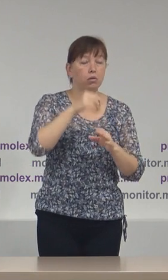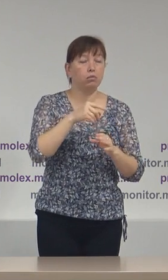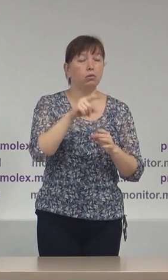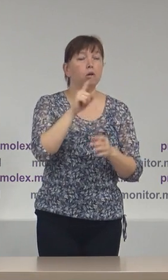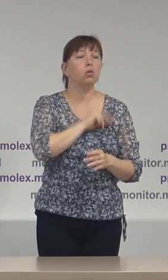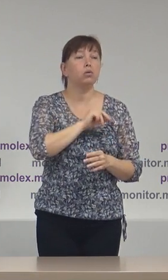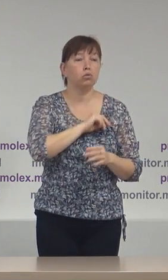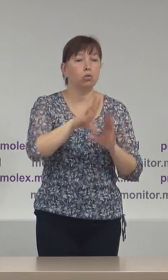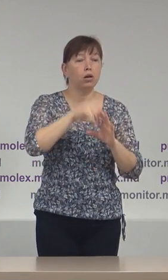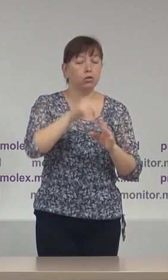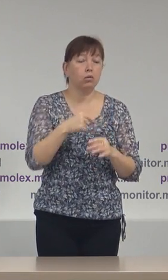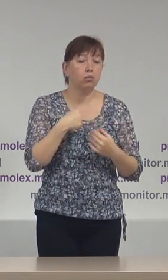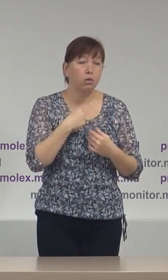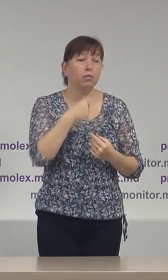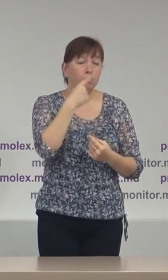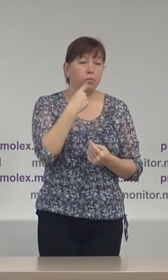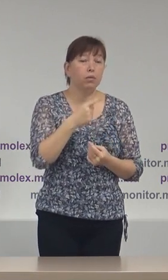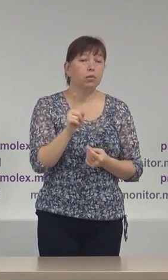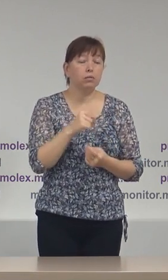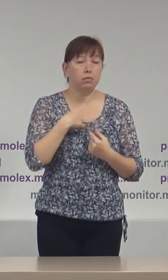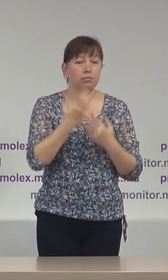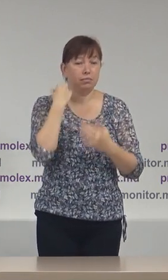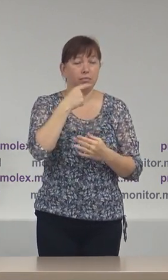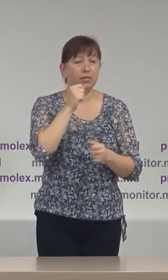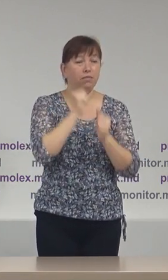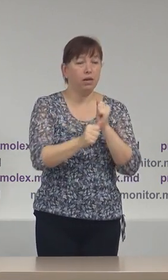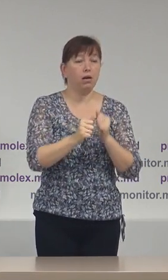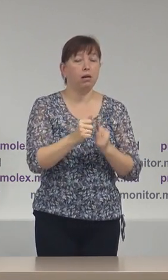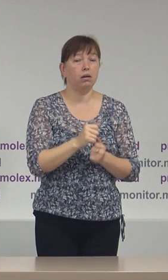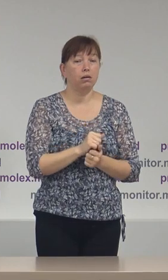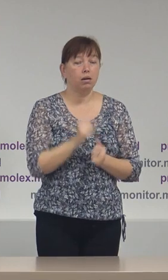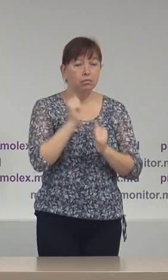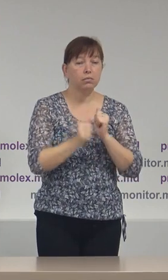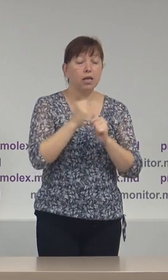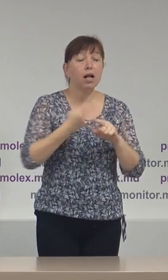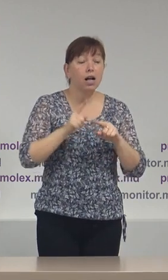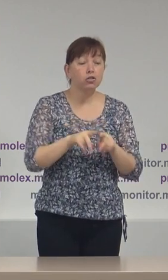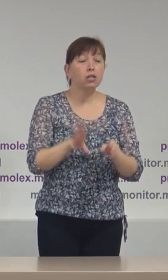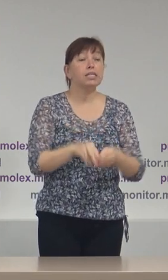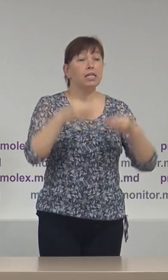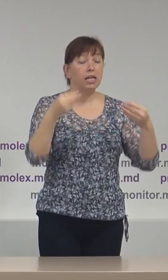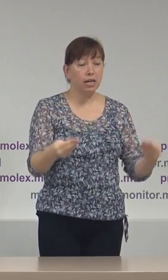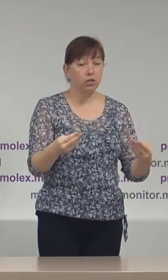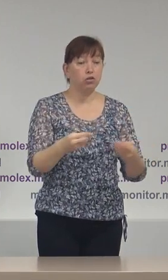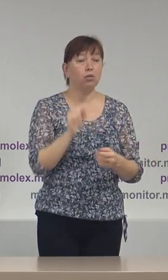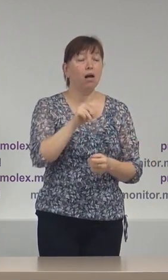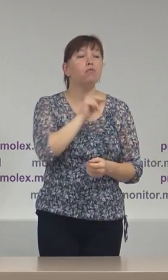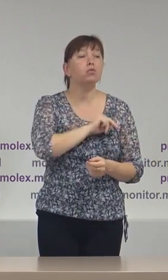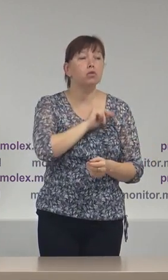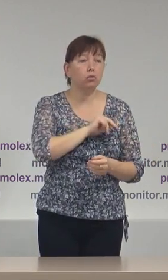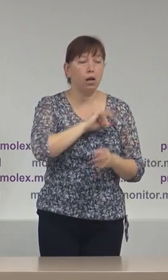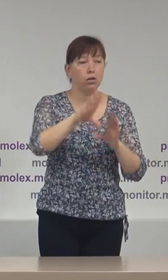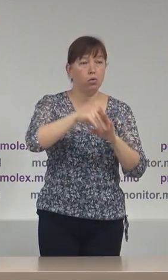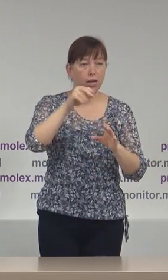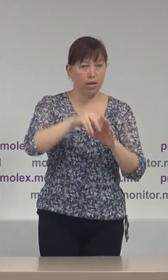dată reiterăm acele spectre pe care le-am menționat de fiecare dată că acest registru a funcționarelor electorale